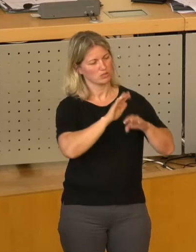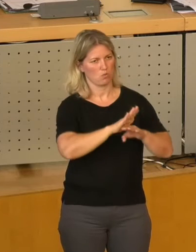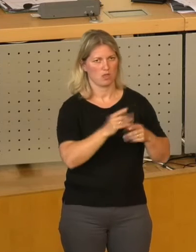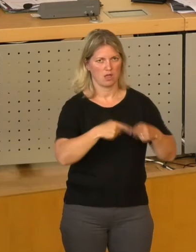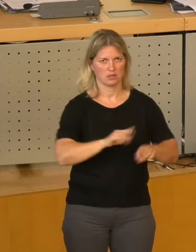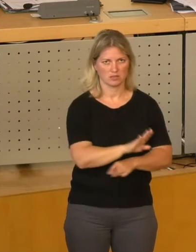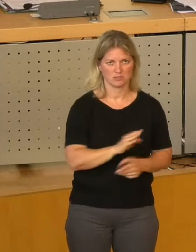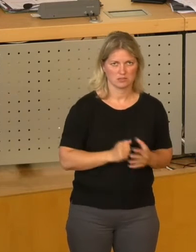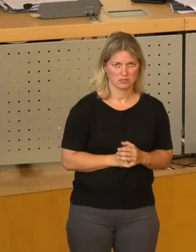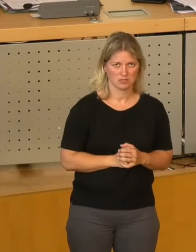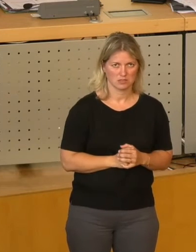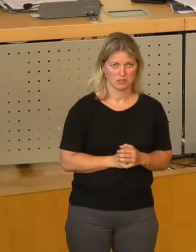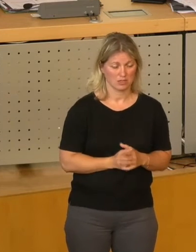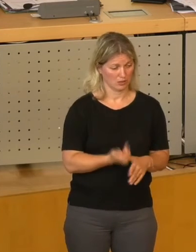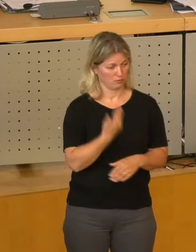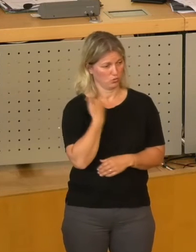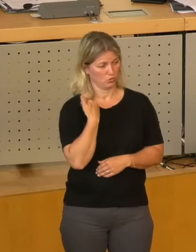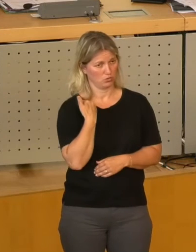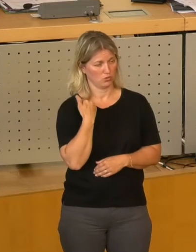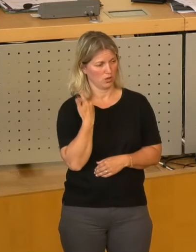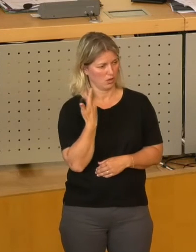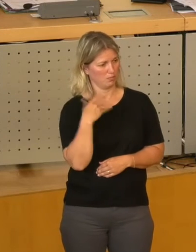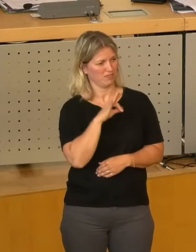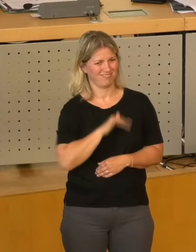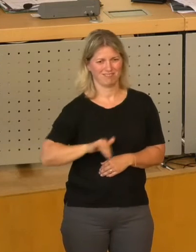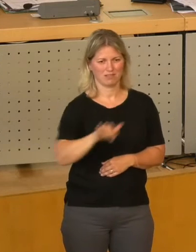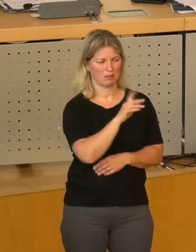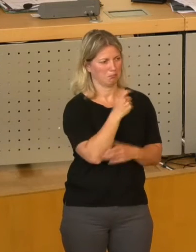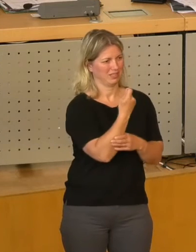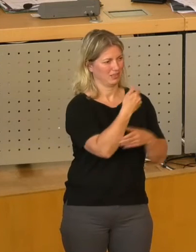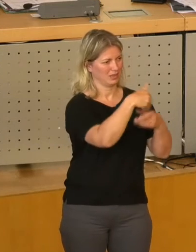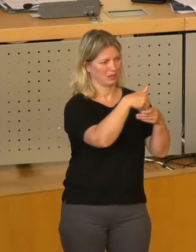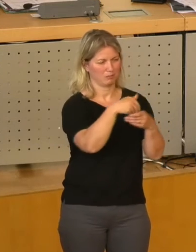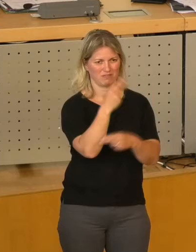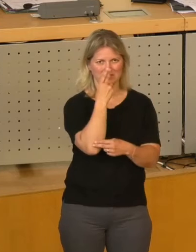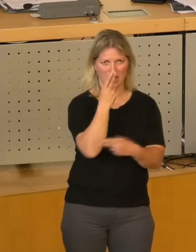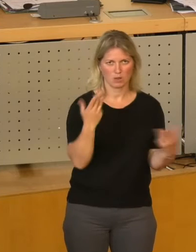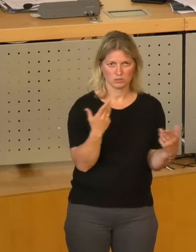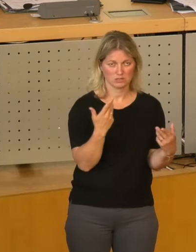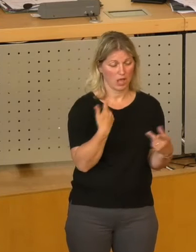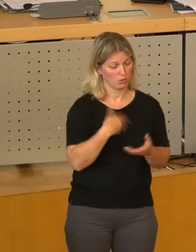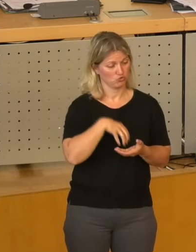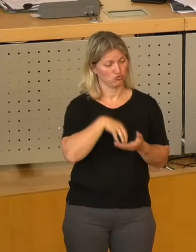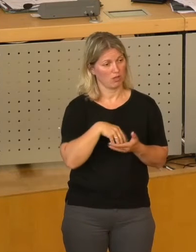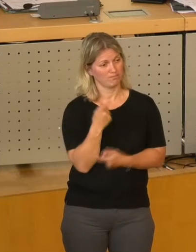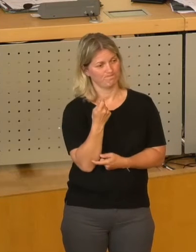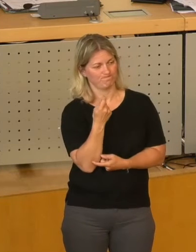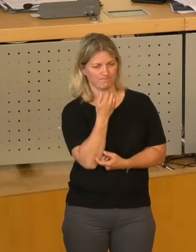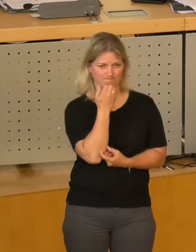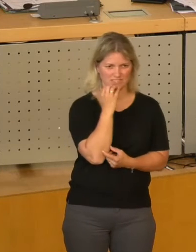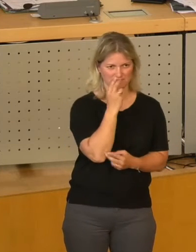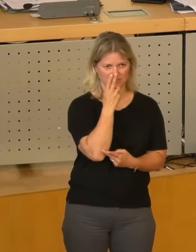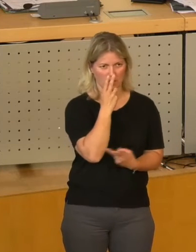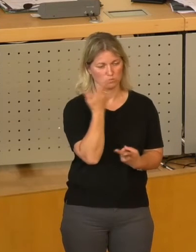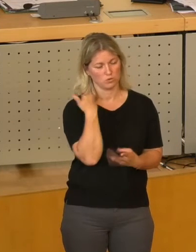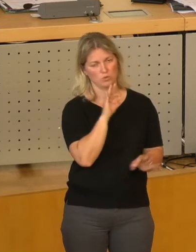daran erinnern, in welchem Zustand damals unsere Betriebe gewesen sind, auch in welchem Zustand übrigens die städtischen Finanzen gewesen sind. Und ich